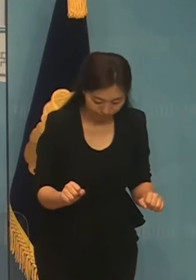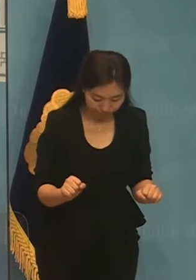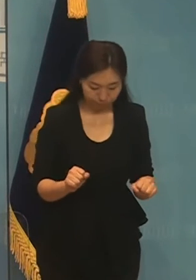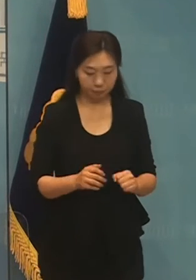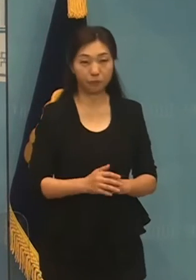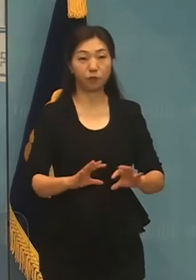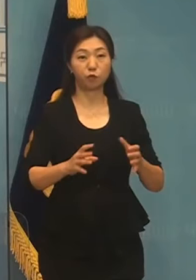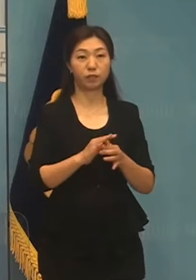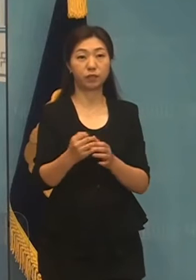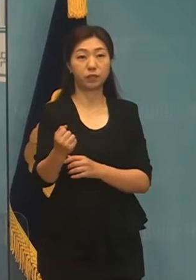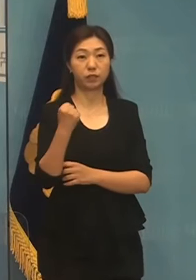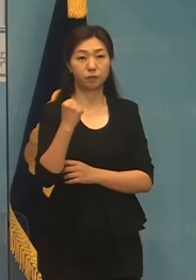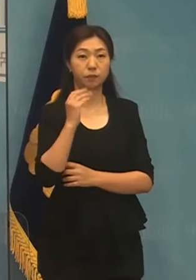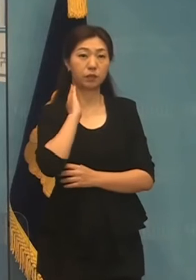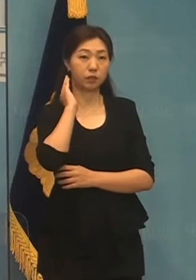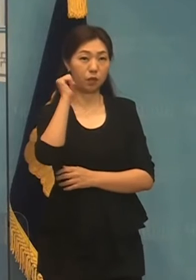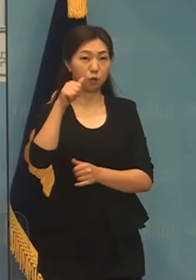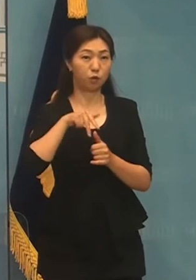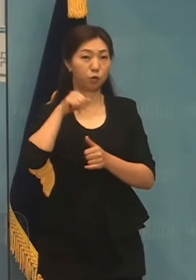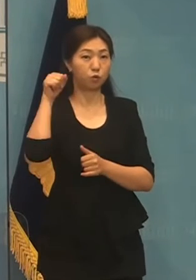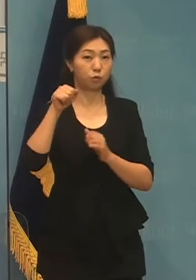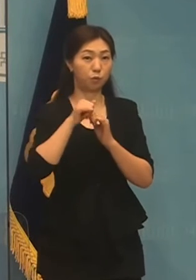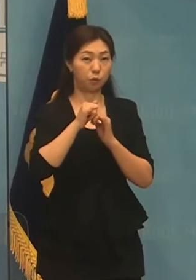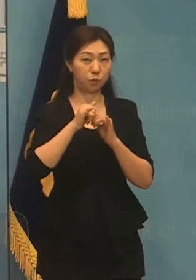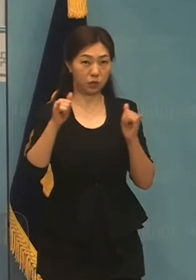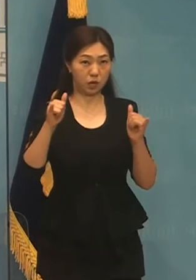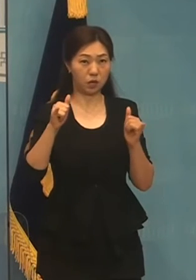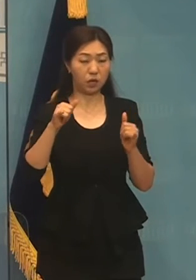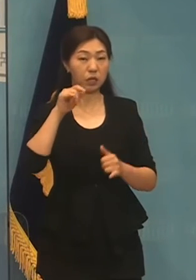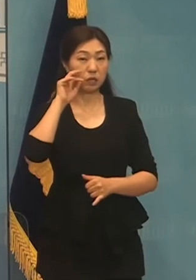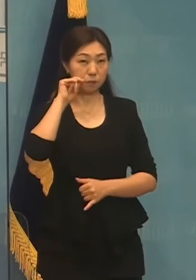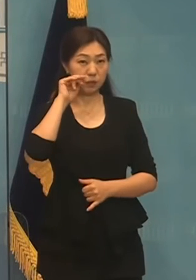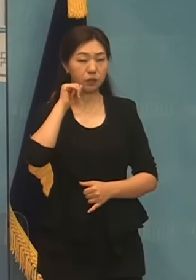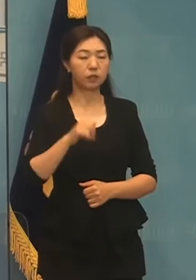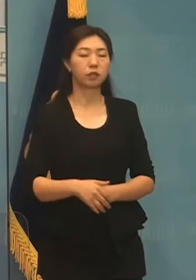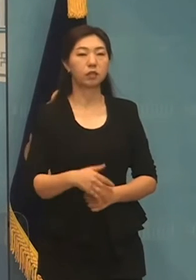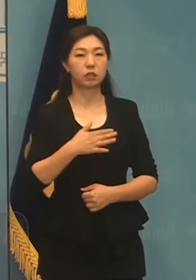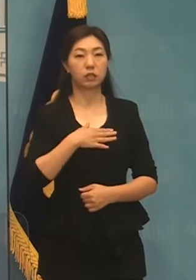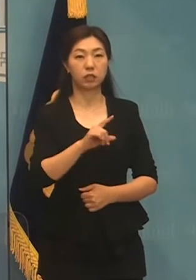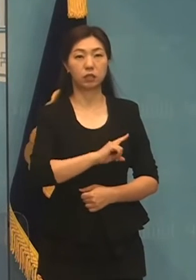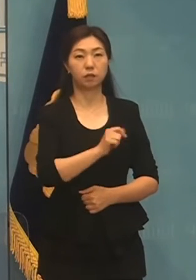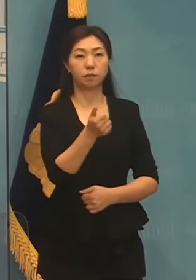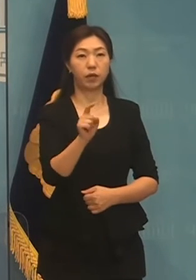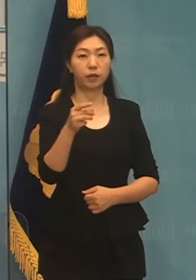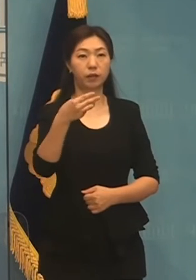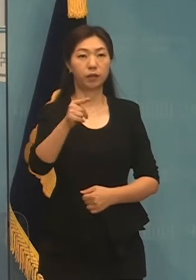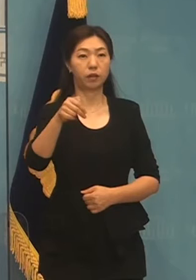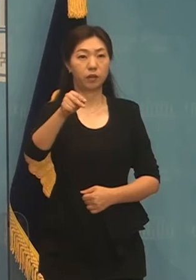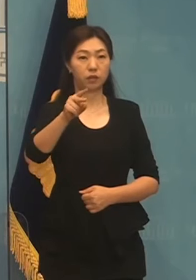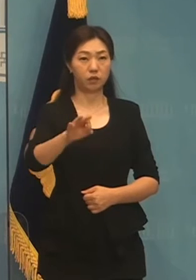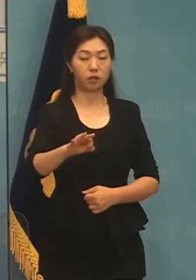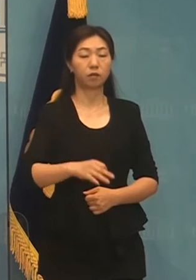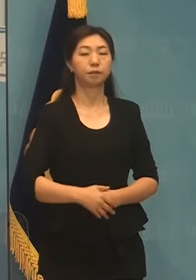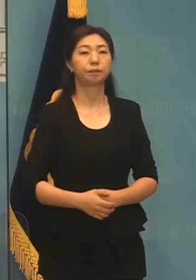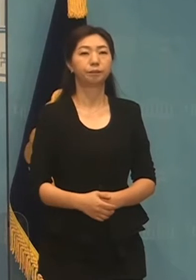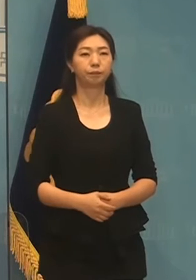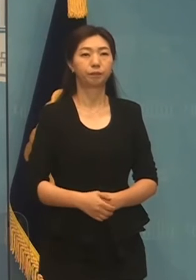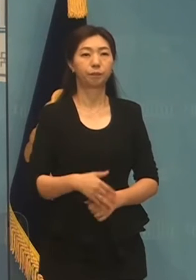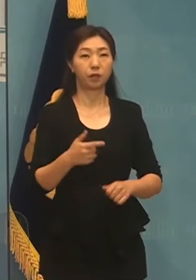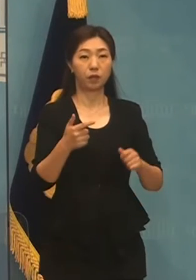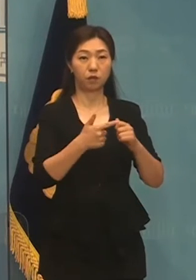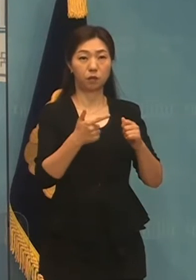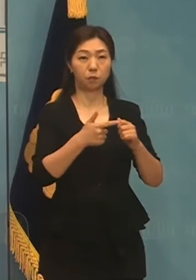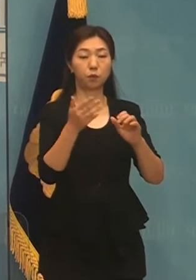국민의힘 대상 예비후보 하태경입니다. 자 오늘은 제 여섯번째